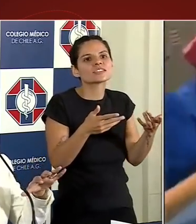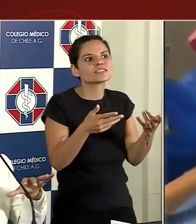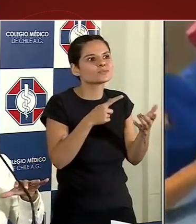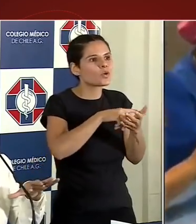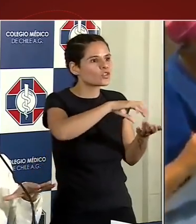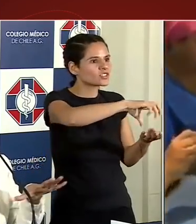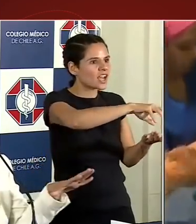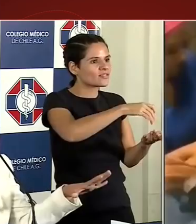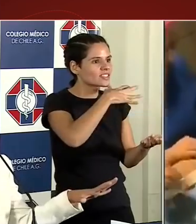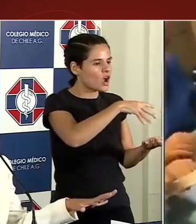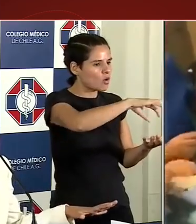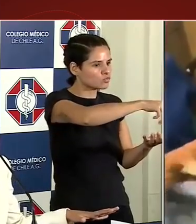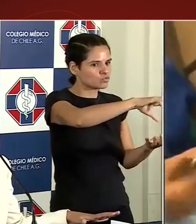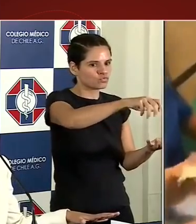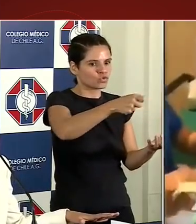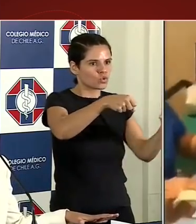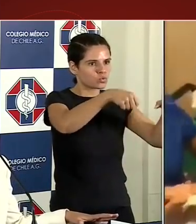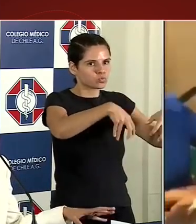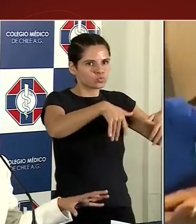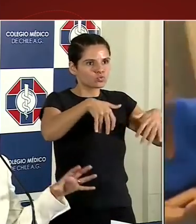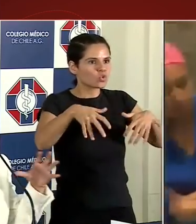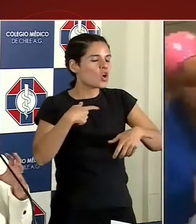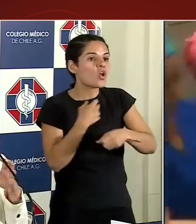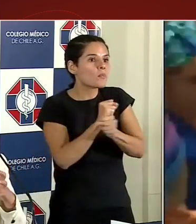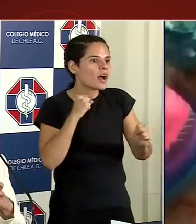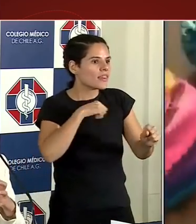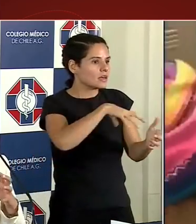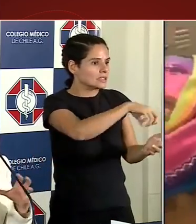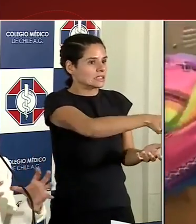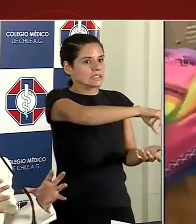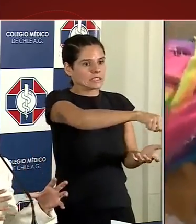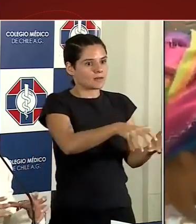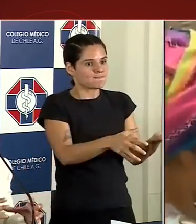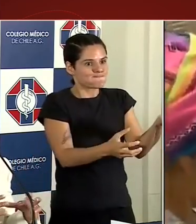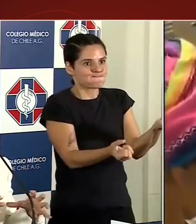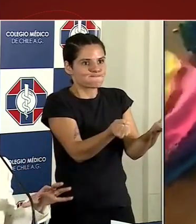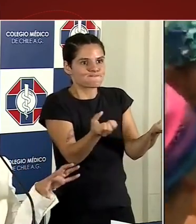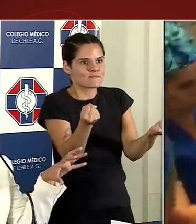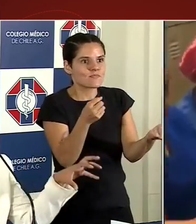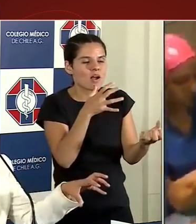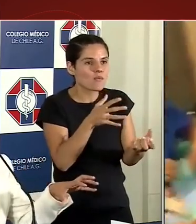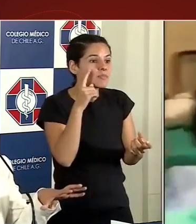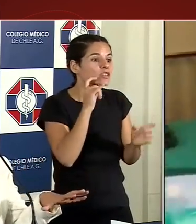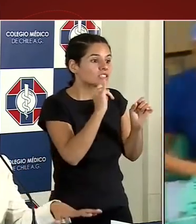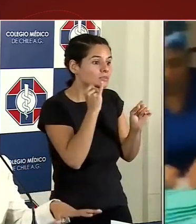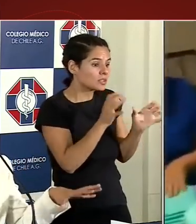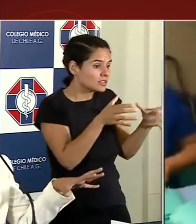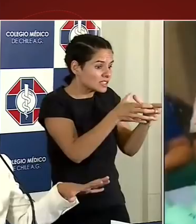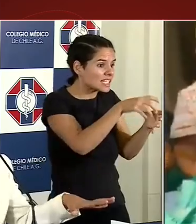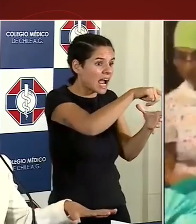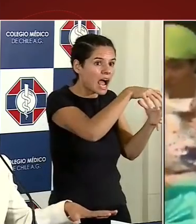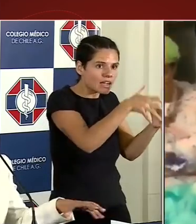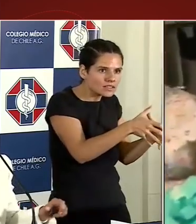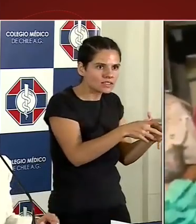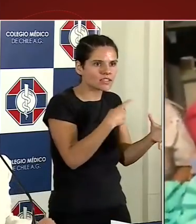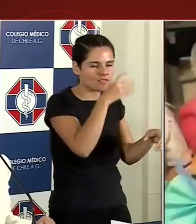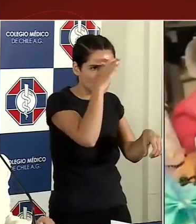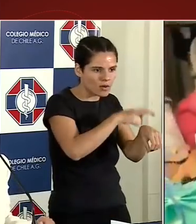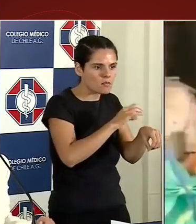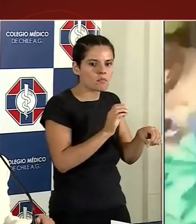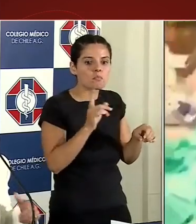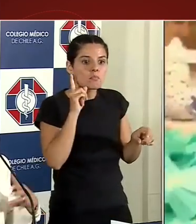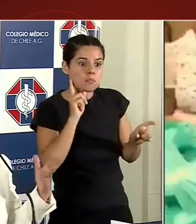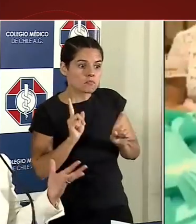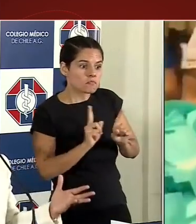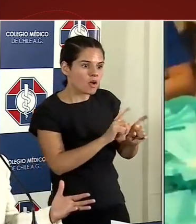difícil cerrar esas llaves a posterior, pero si mantenemos conglomerados pequeños que podamos ir apagando,